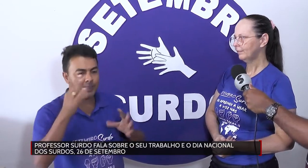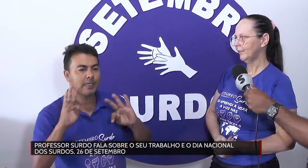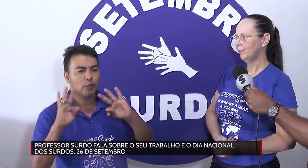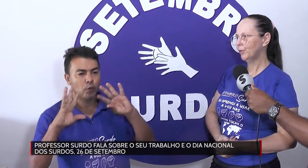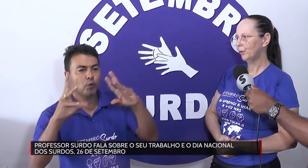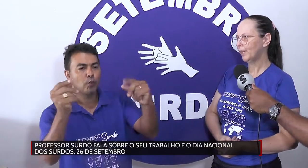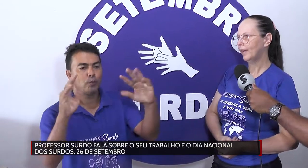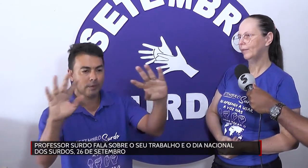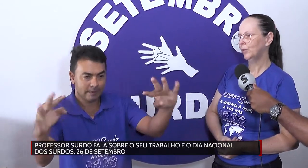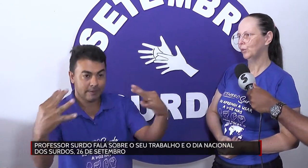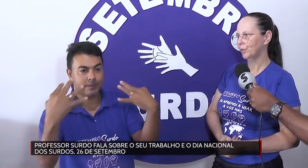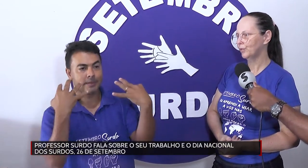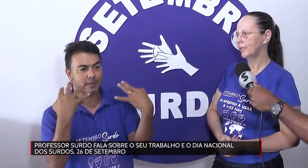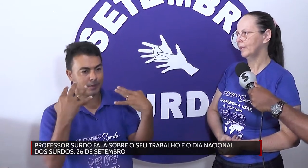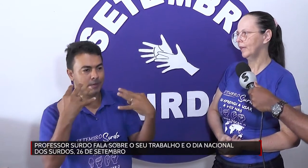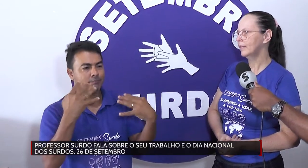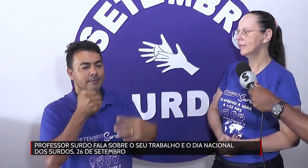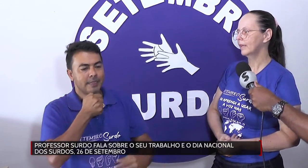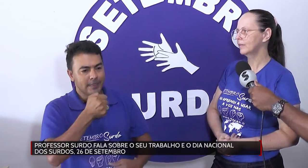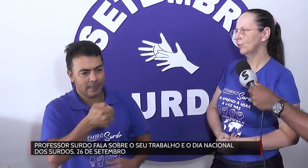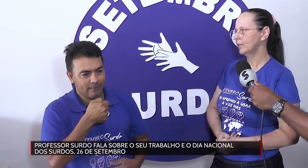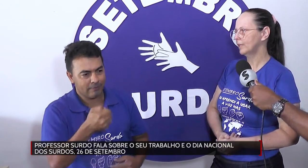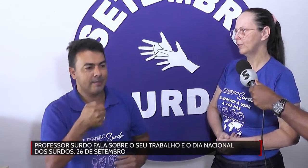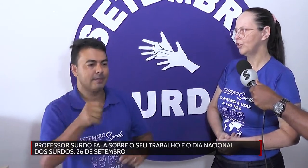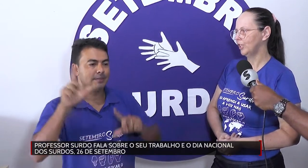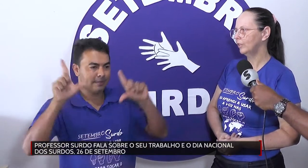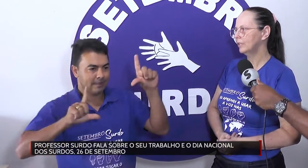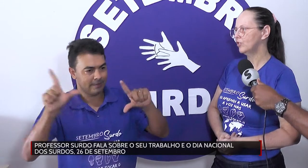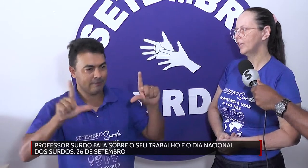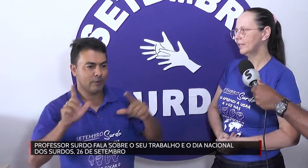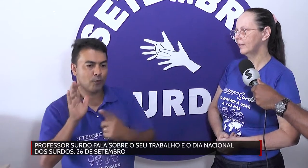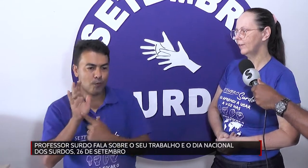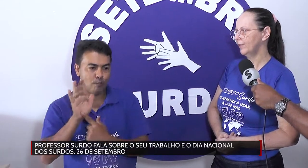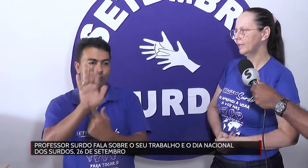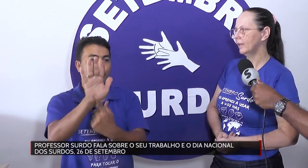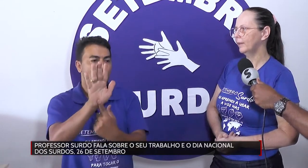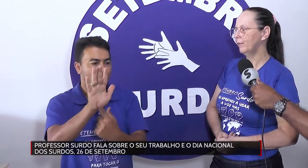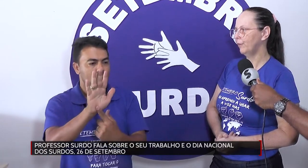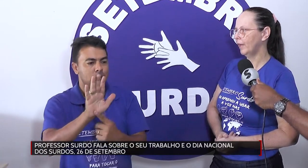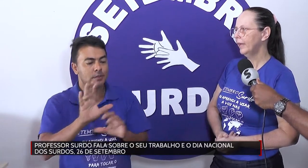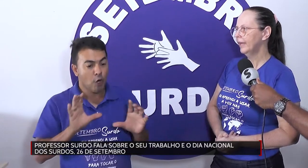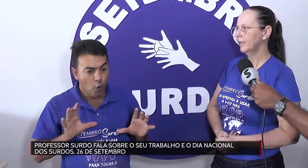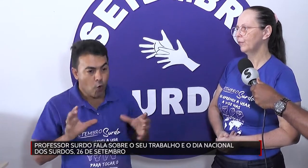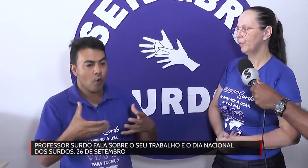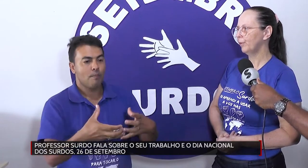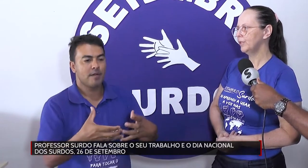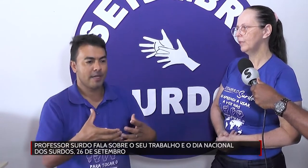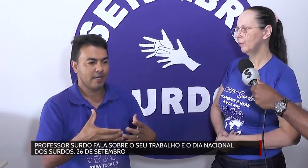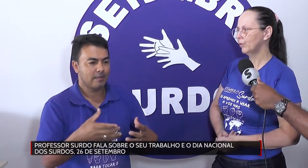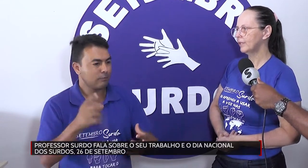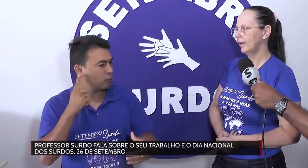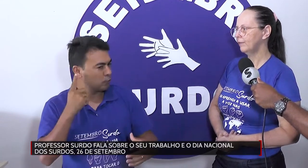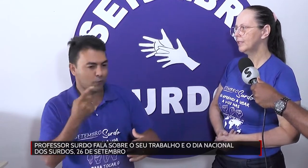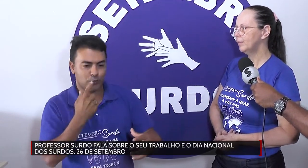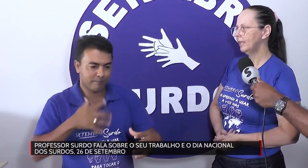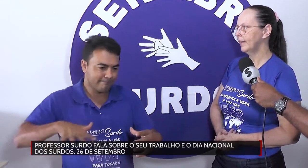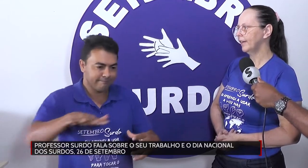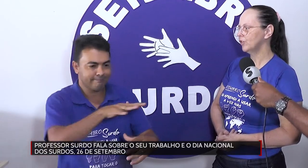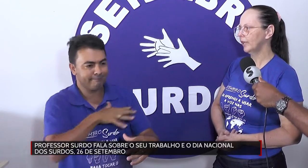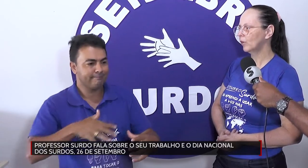Muito obrigada a todos vocês que estão nos assistindo, assistindo a essa entrevista na TV, que foi possível mostrar a visibilidade da